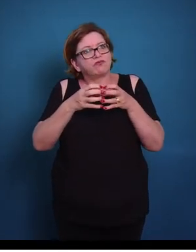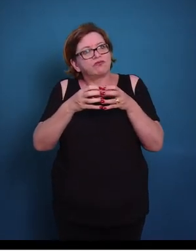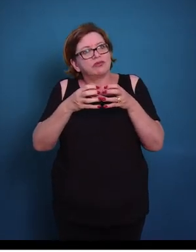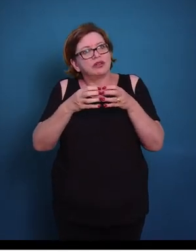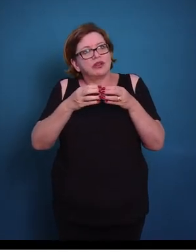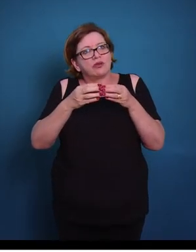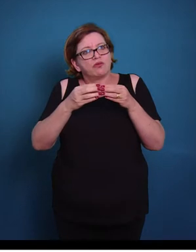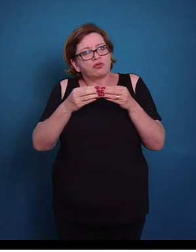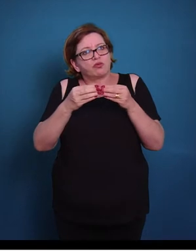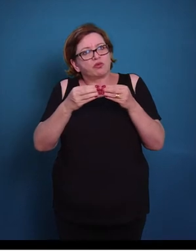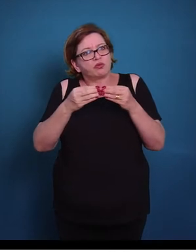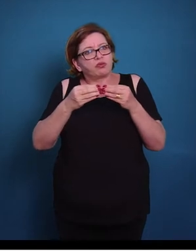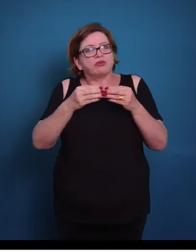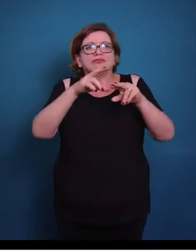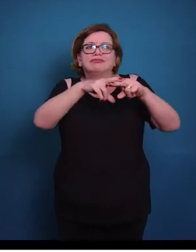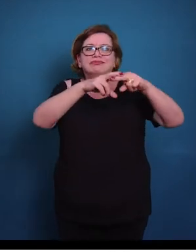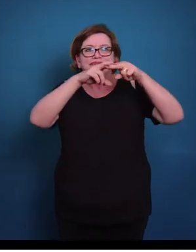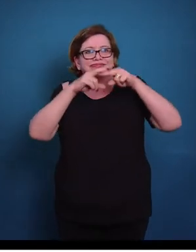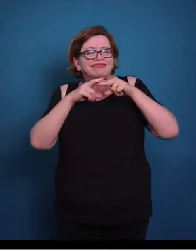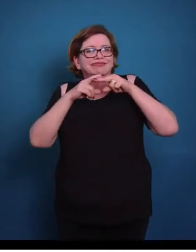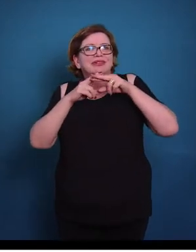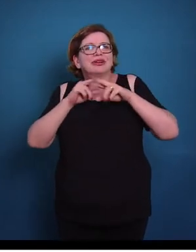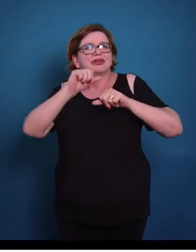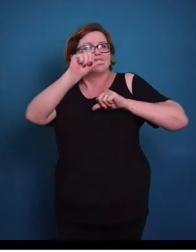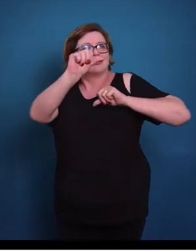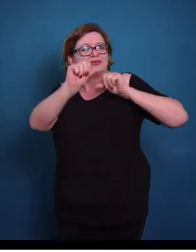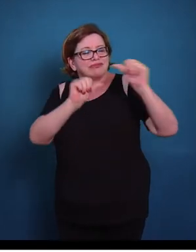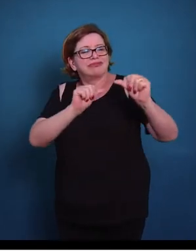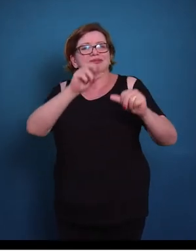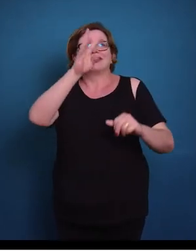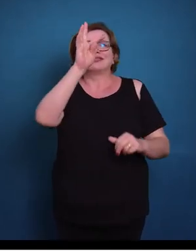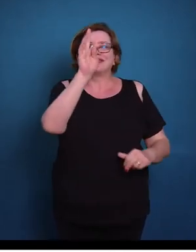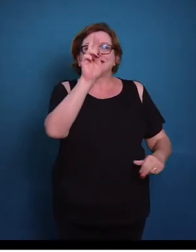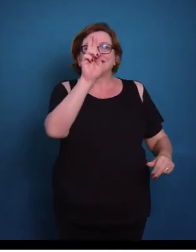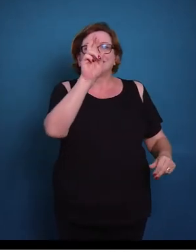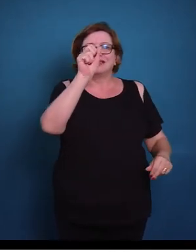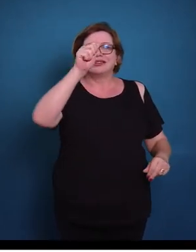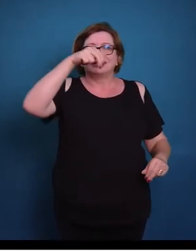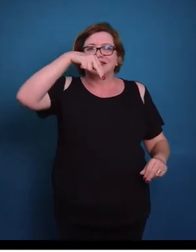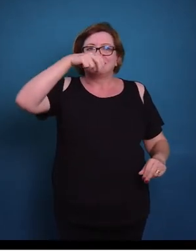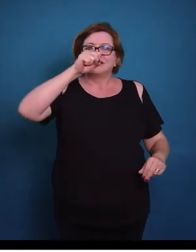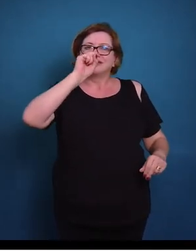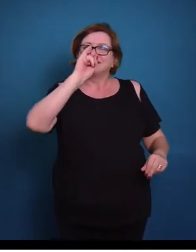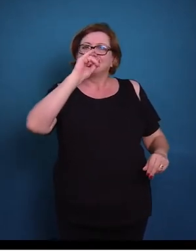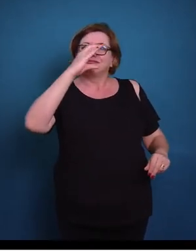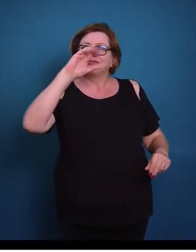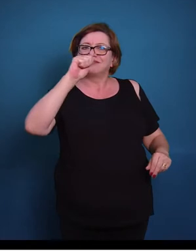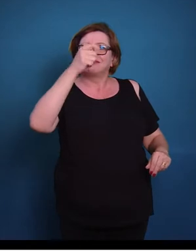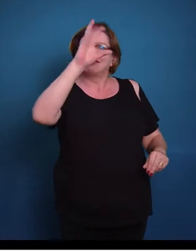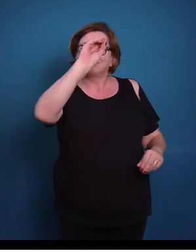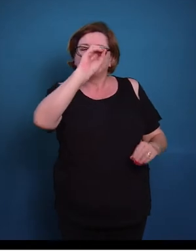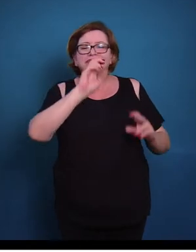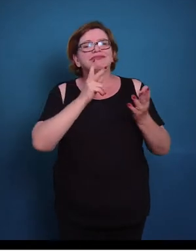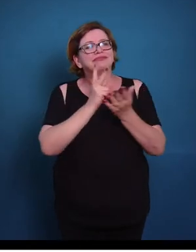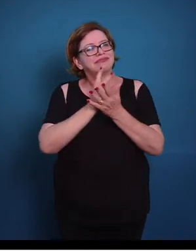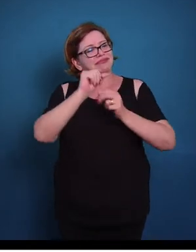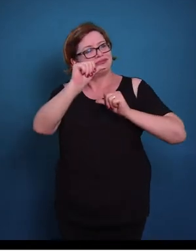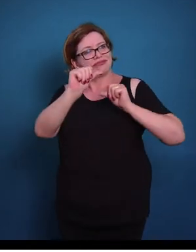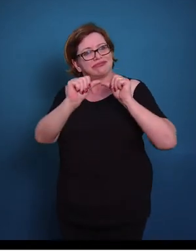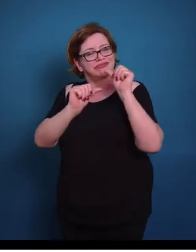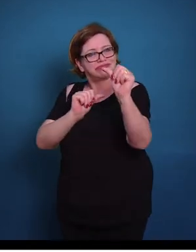tornam células achatadas. Por isso epitélio de transição. Então nós temos a transição entre dois formatos, de globoso para